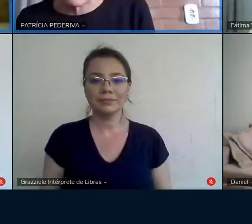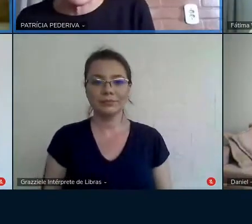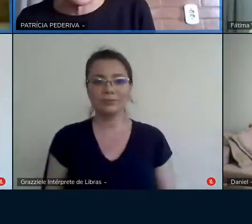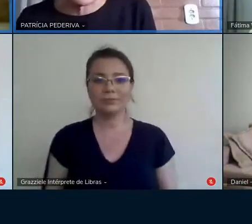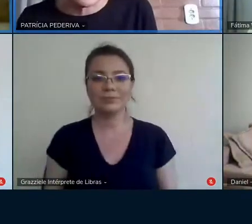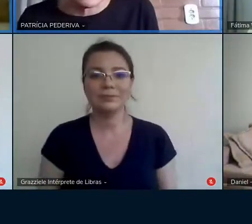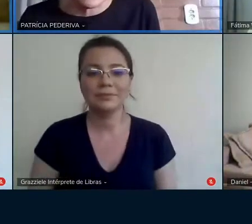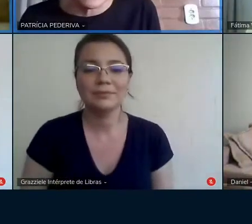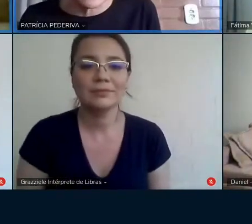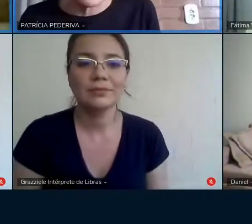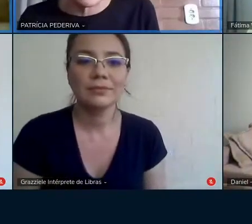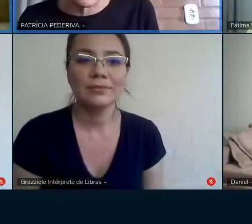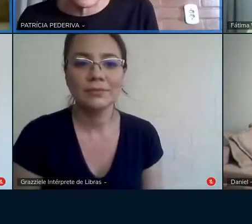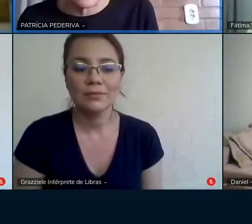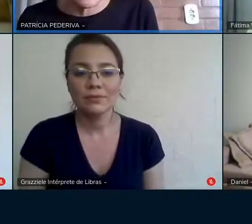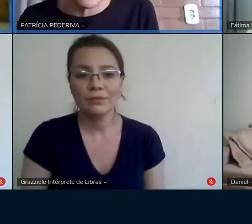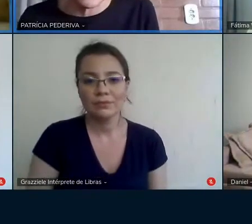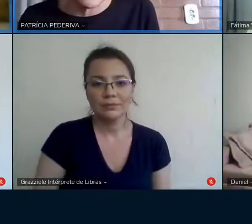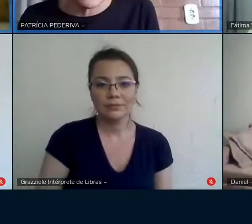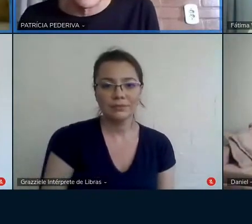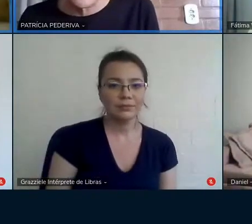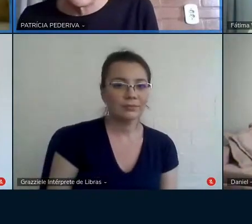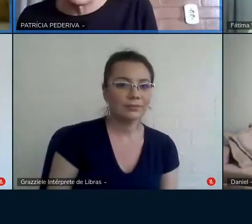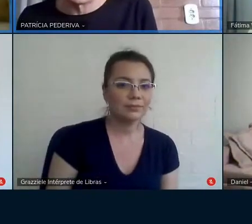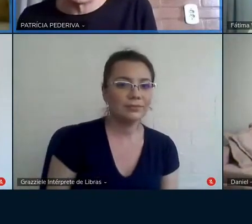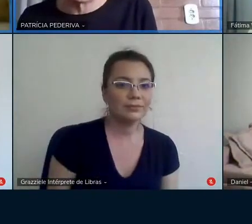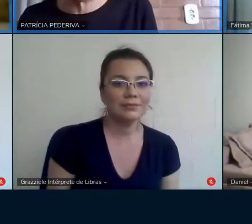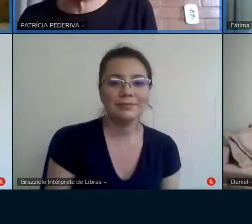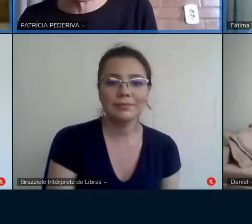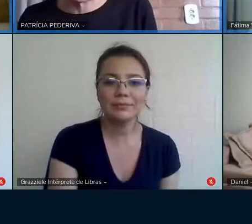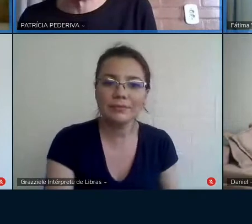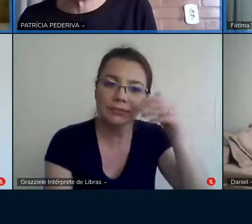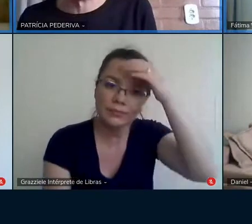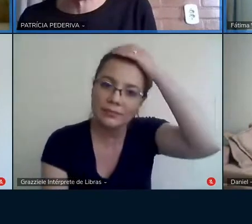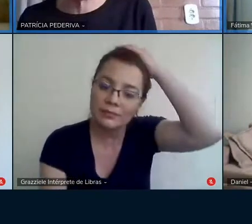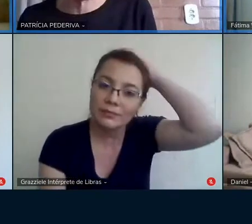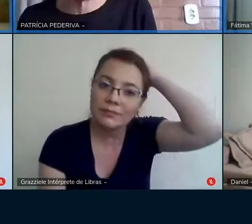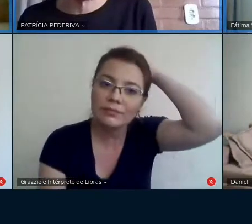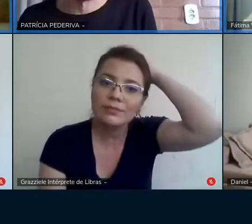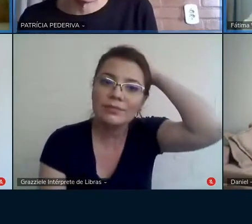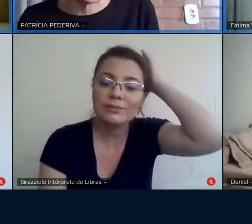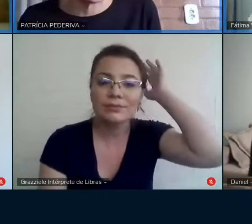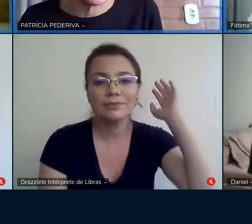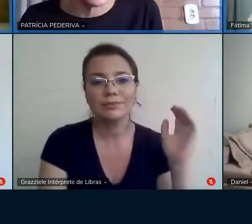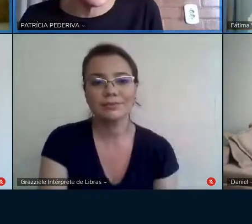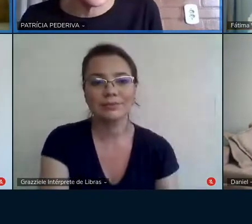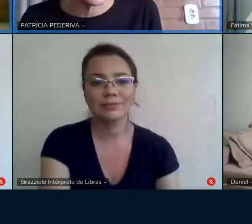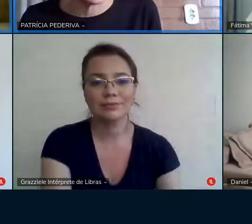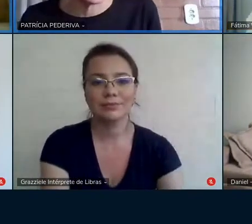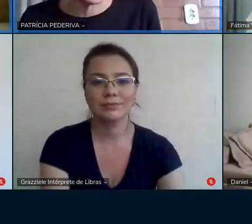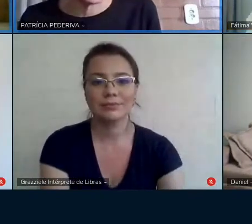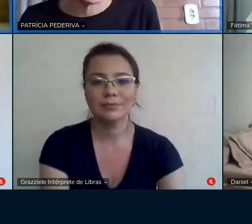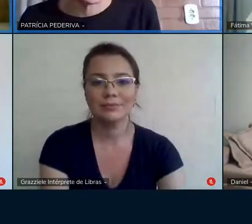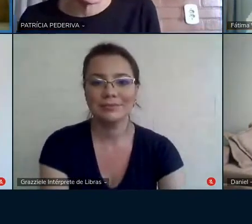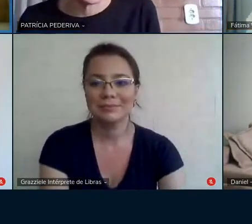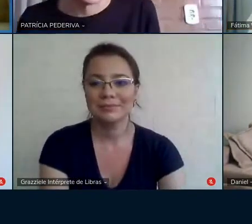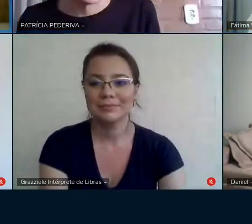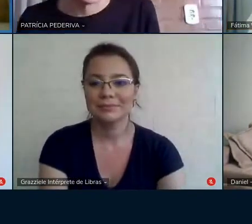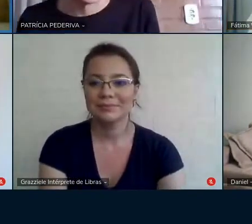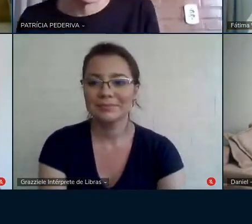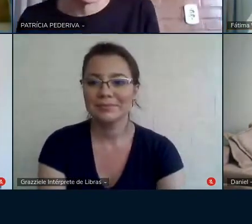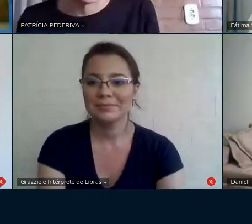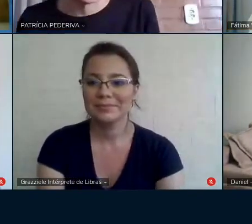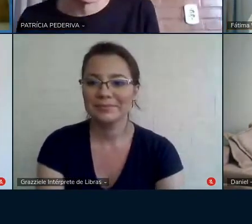tradutoras intérprete de livra Samuel vou tirar agora vou tirar da outra